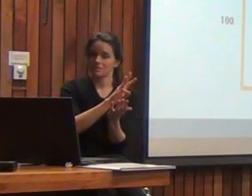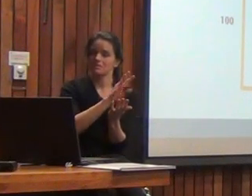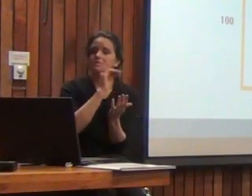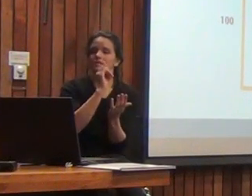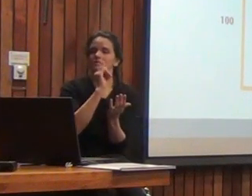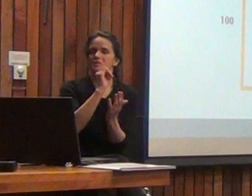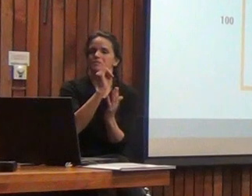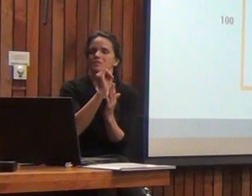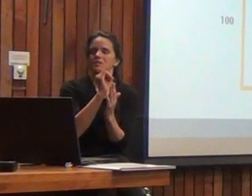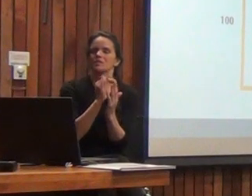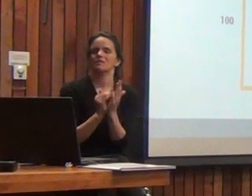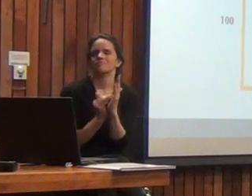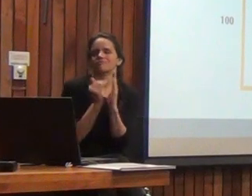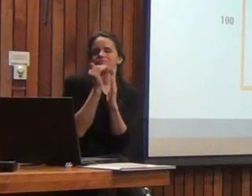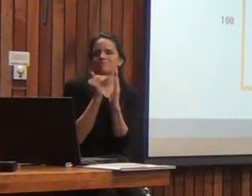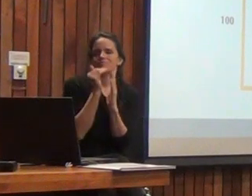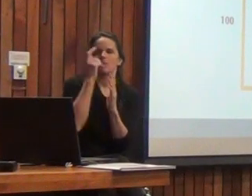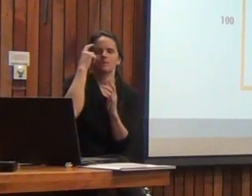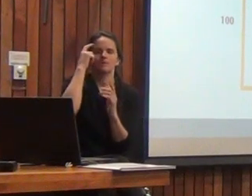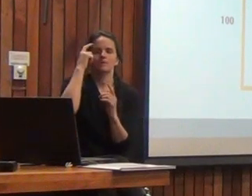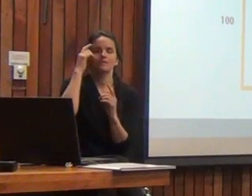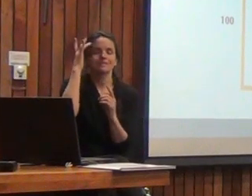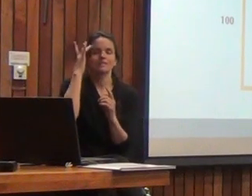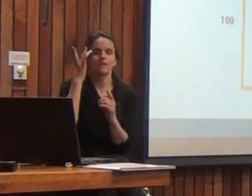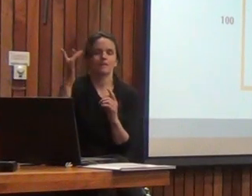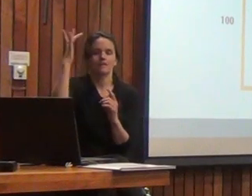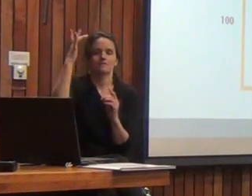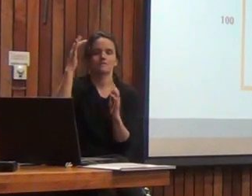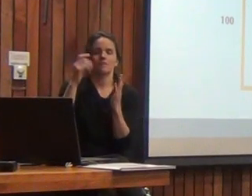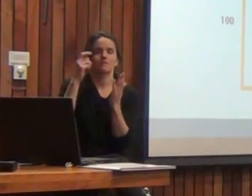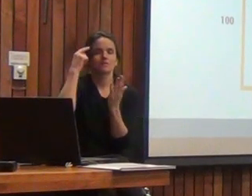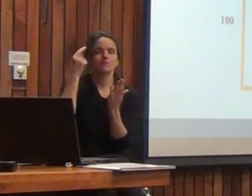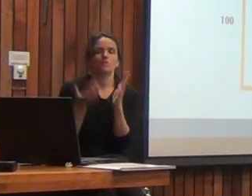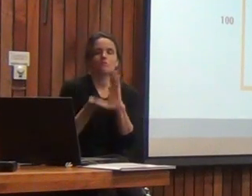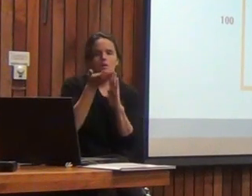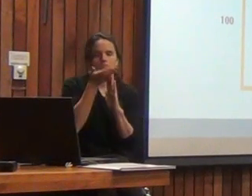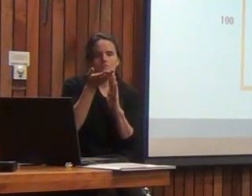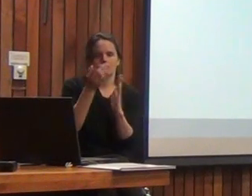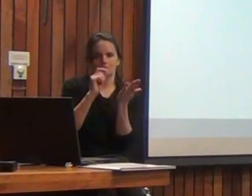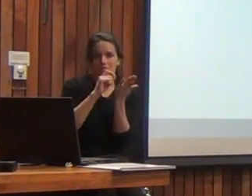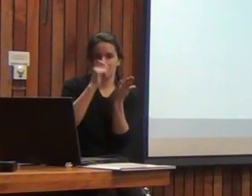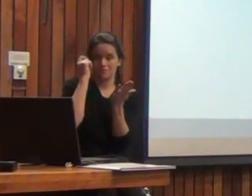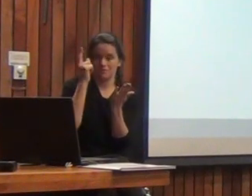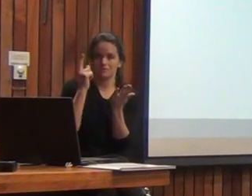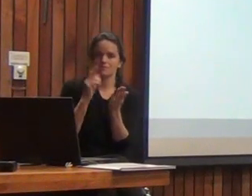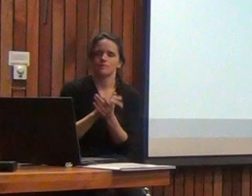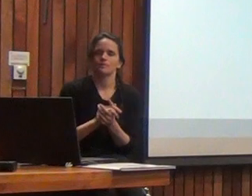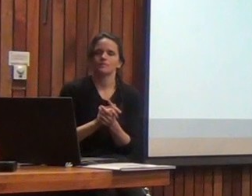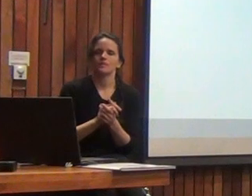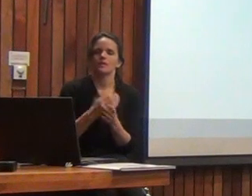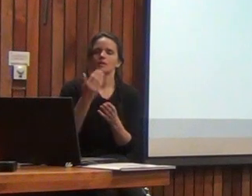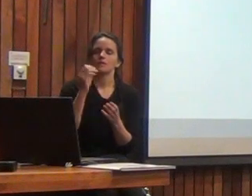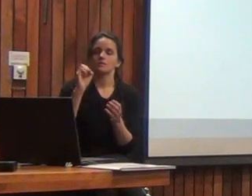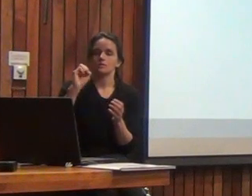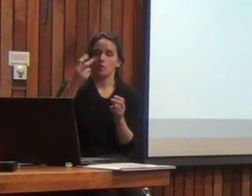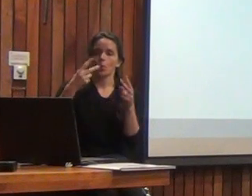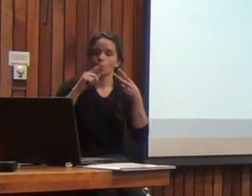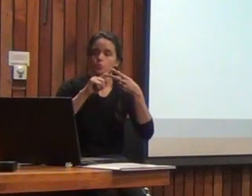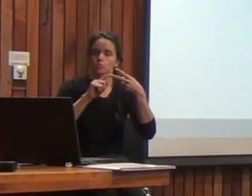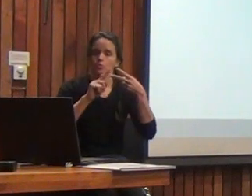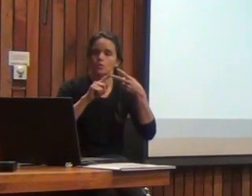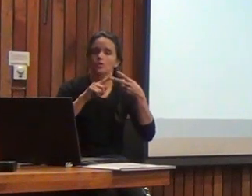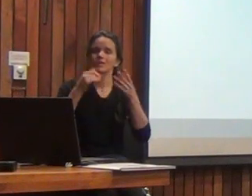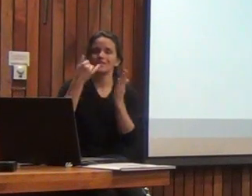estamos siempre sobreestimando la inteligencia de las personas, ¿no? Estamos en el valor que estamos asignando. Respecto a la